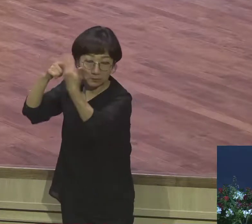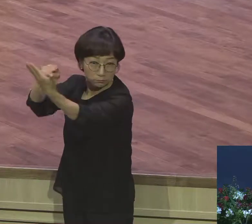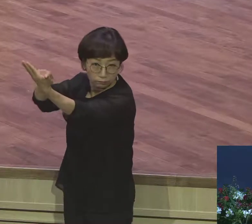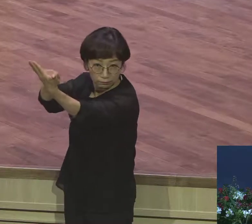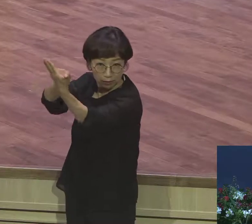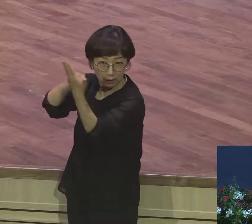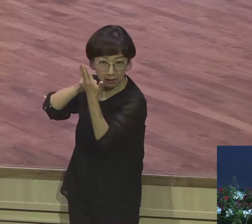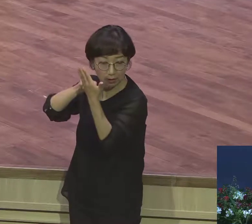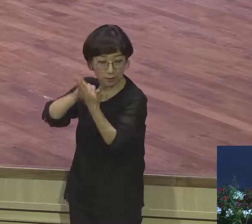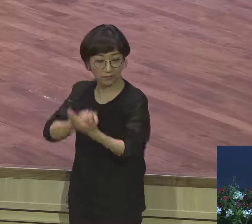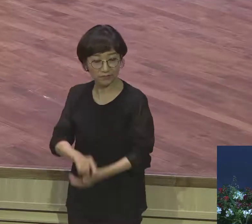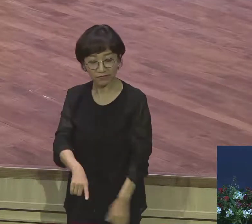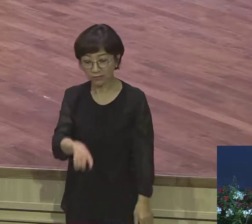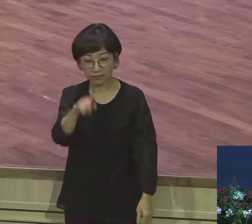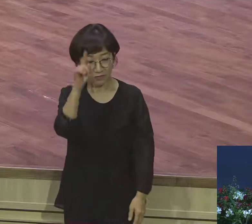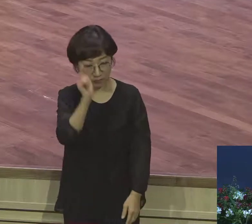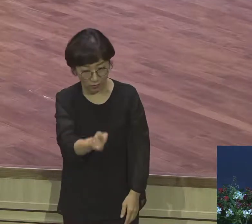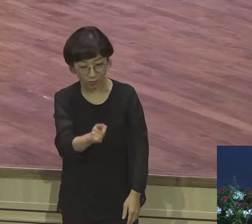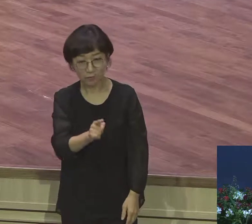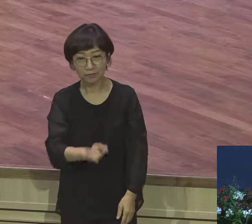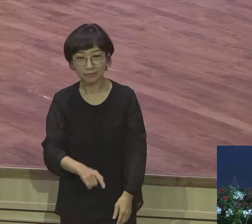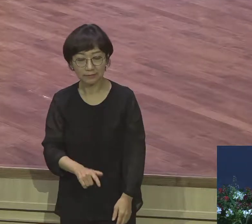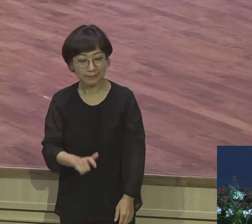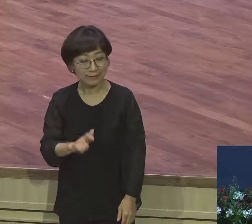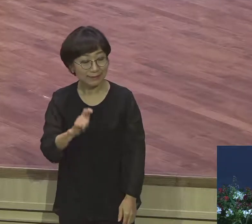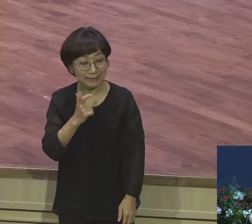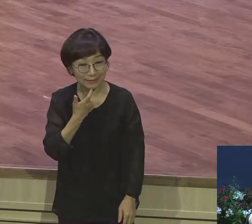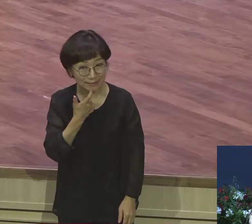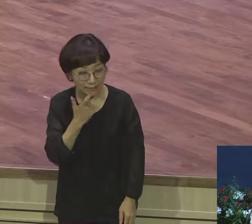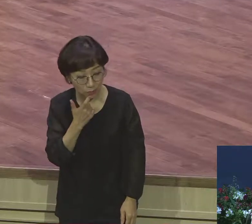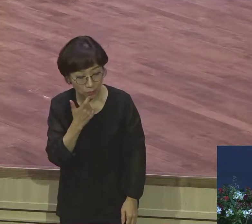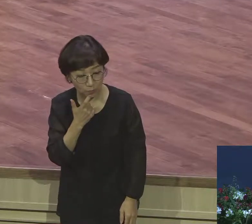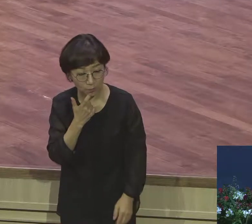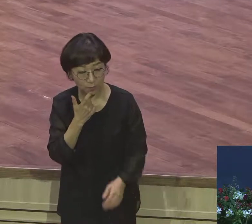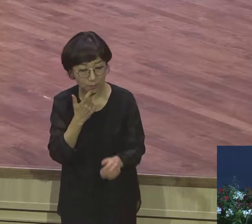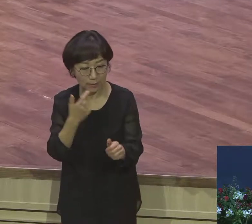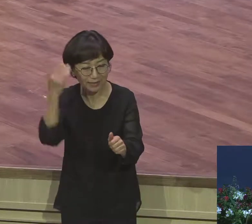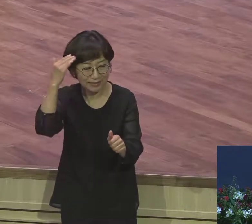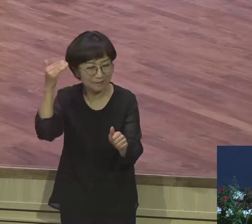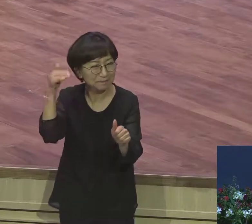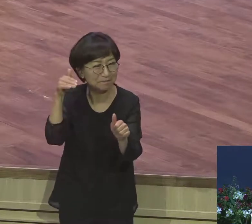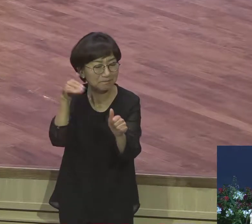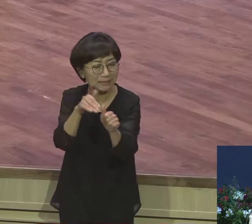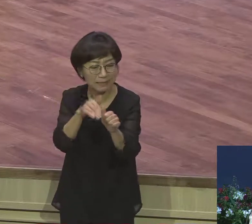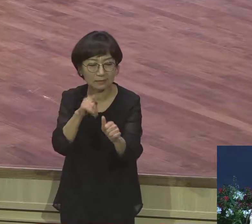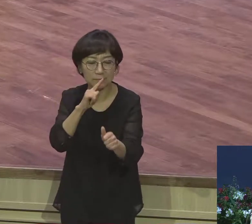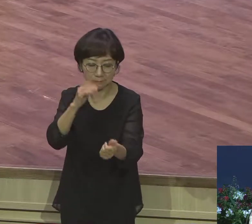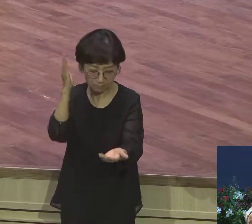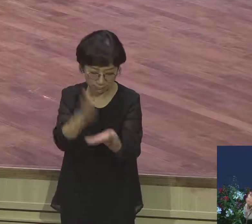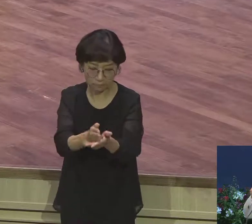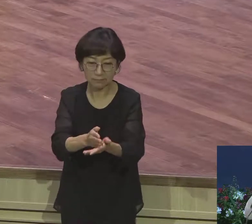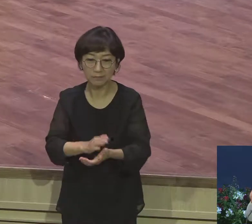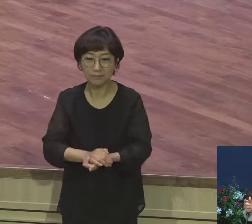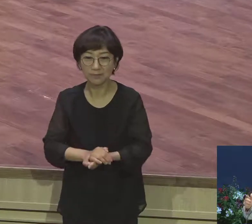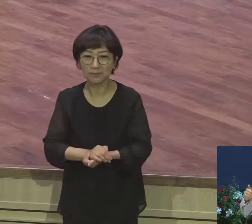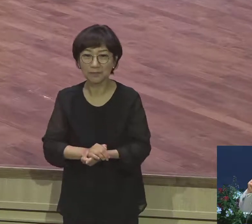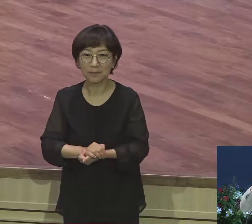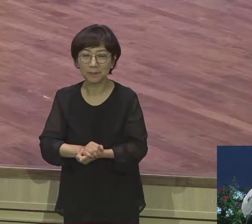선악간에 말하지 말라 우리말로 하면 너 야곱에게 어떤